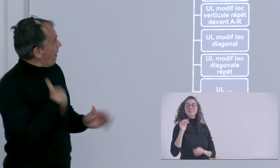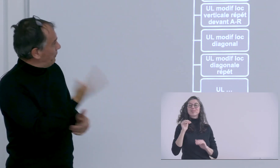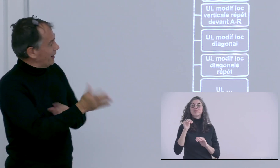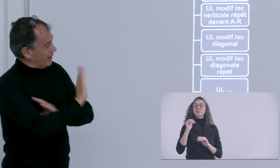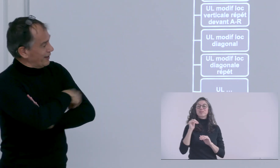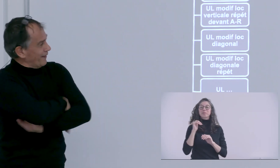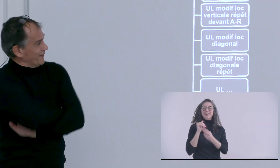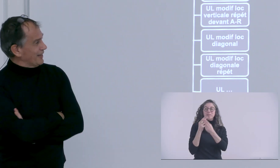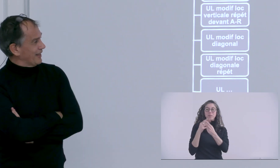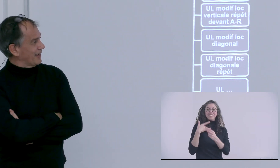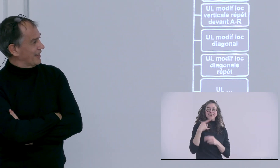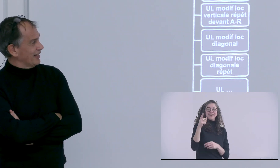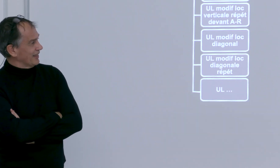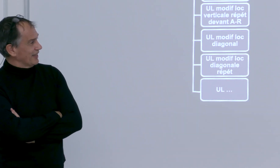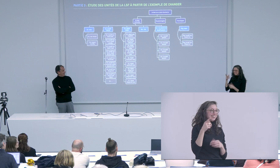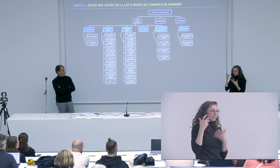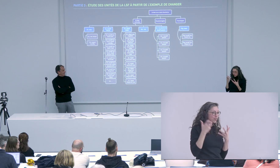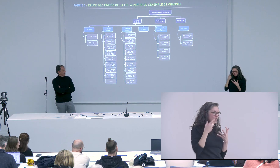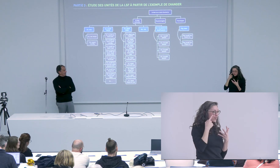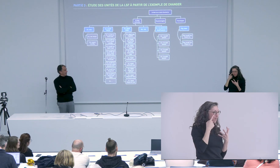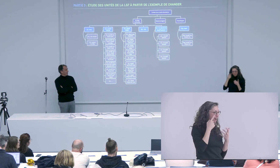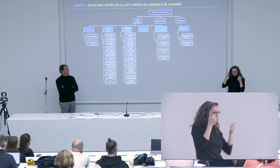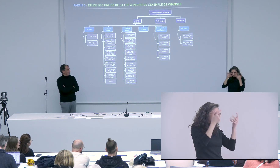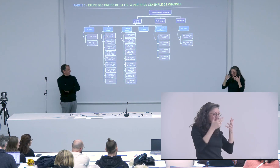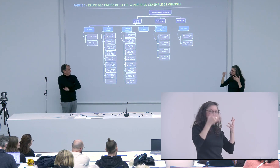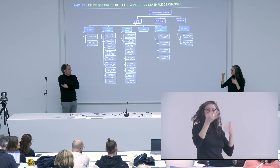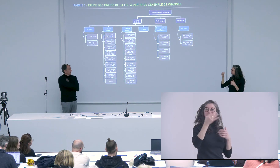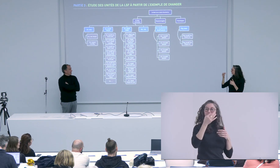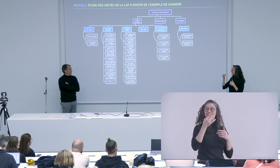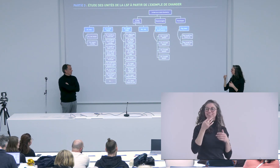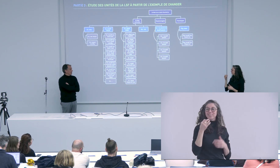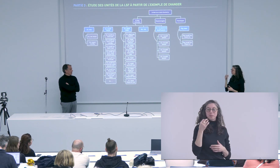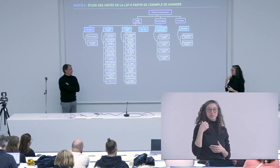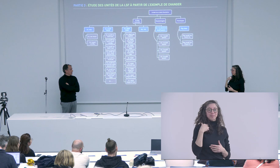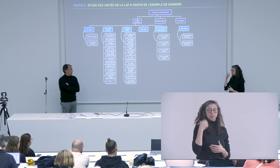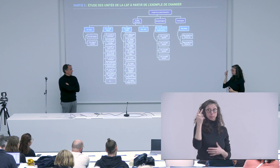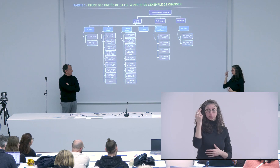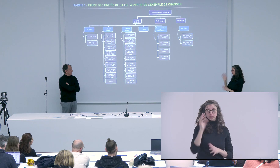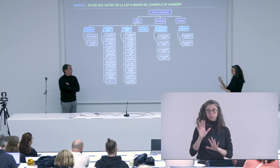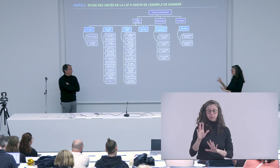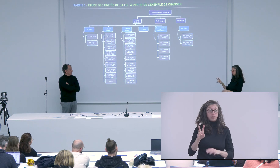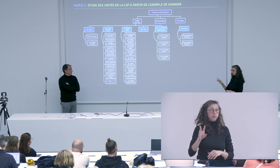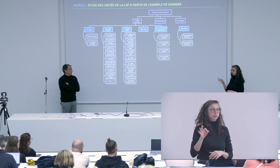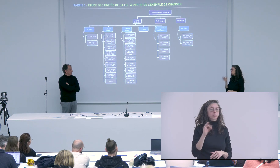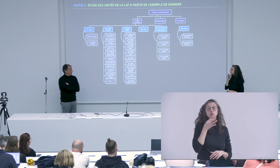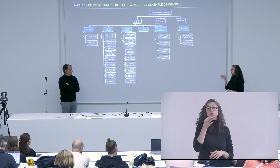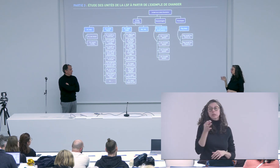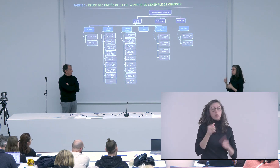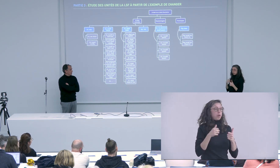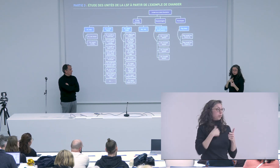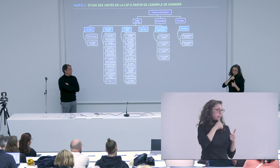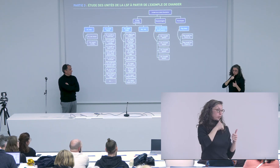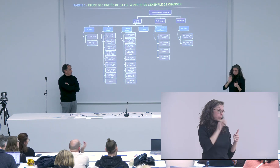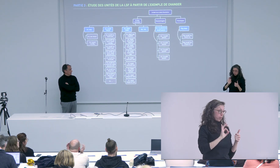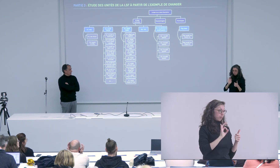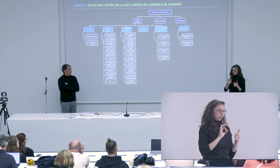C'est bon c'est bon alors très bien je vais répondre à cette question intéressante effectivement vous avez eu besoin de voir des statistiques alors je comprends